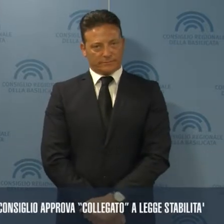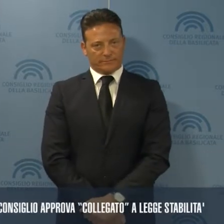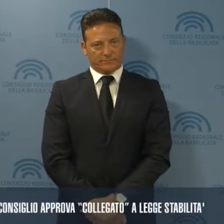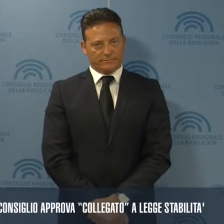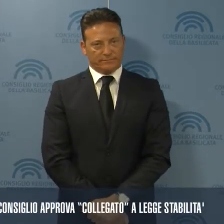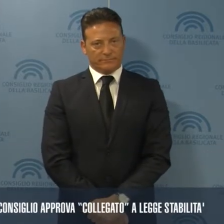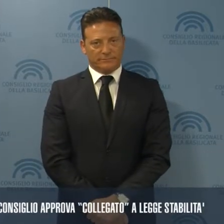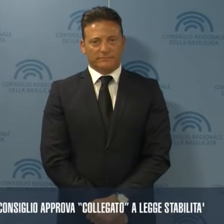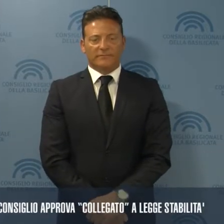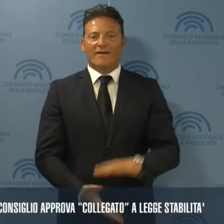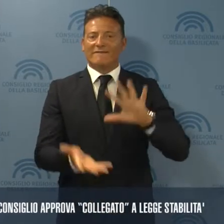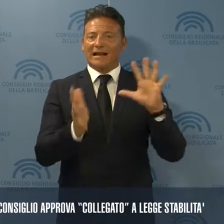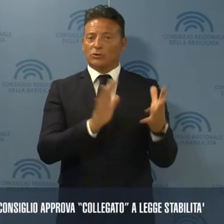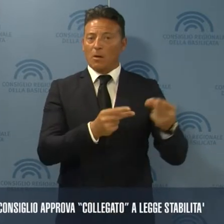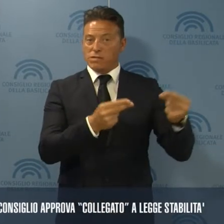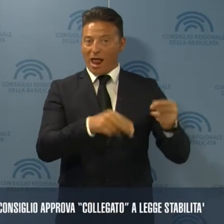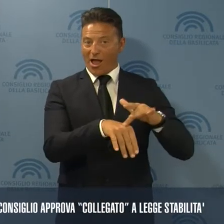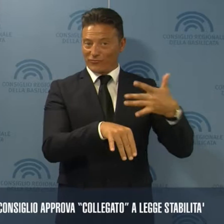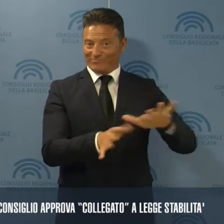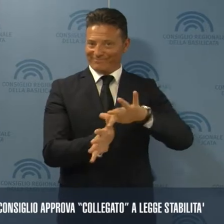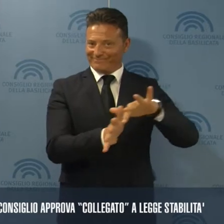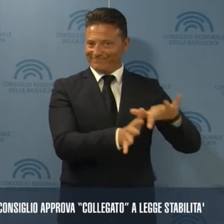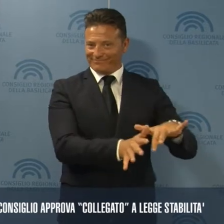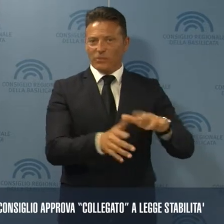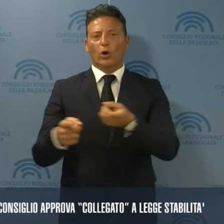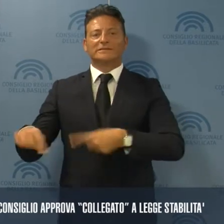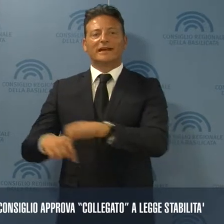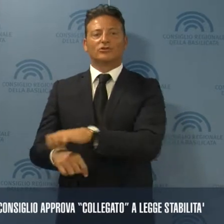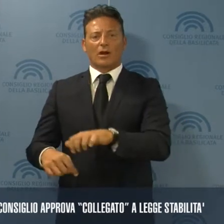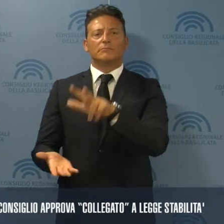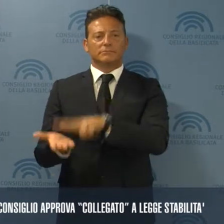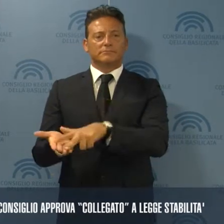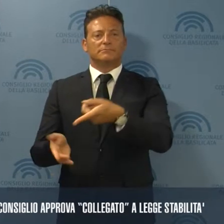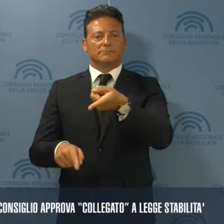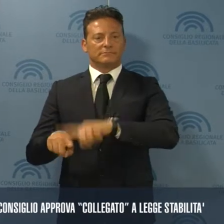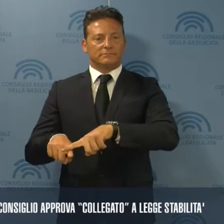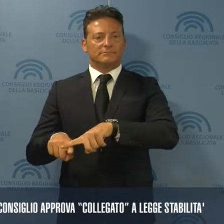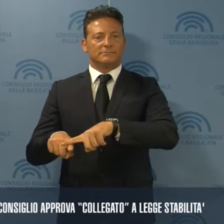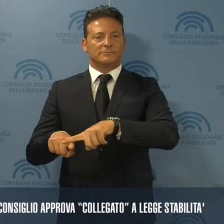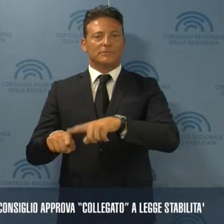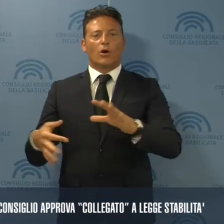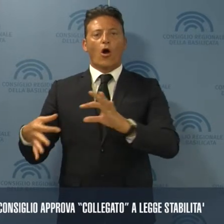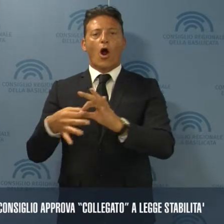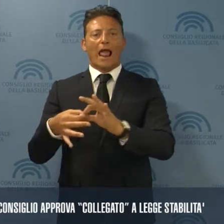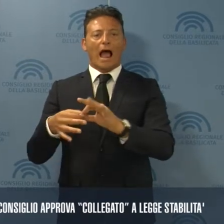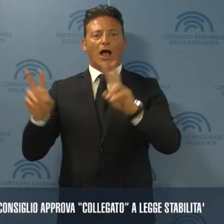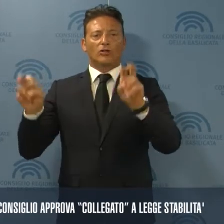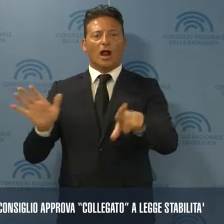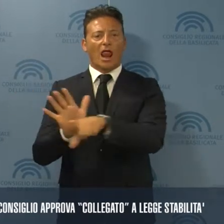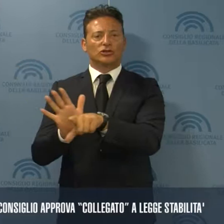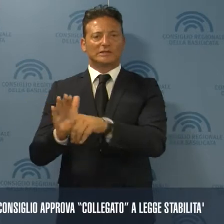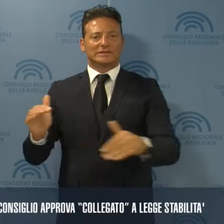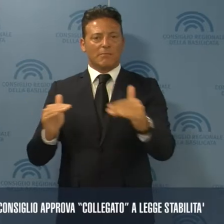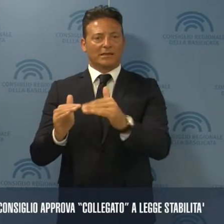Oltre alle variazioni di bilancio, il Consiglio regionale ha approvato il cosiddetto collegato alla legge di